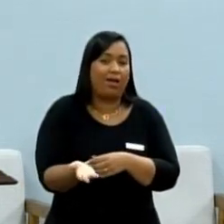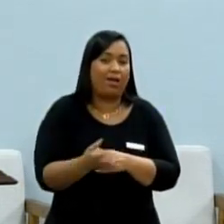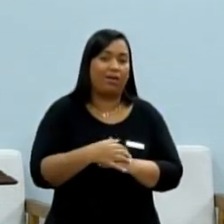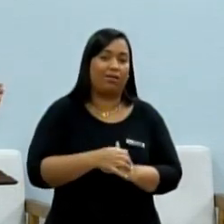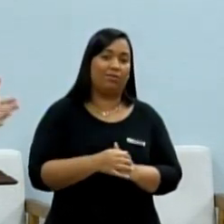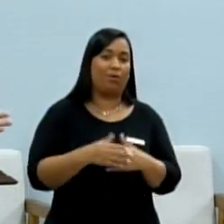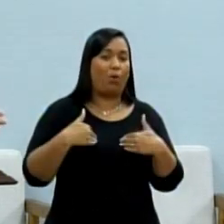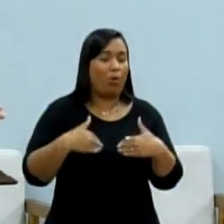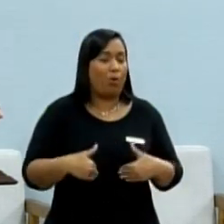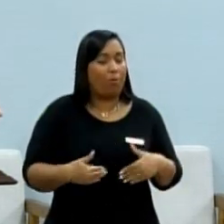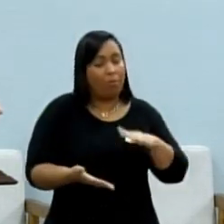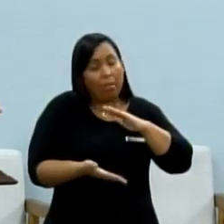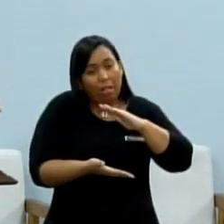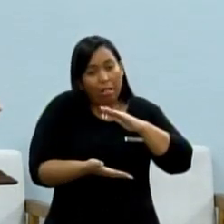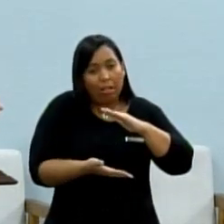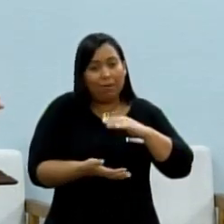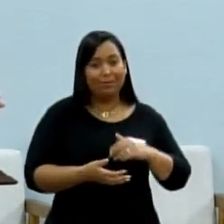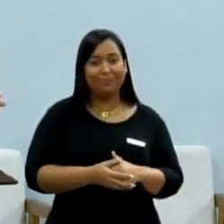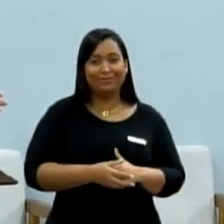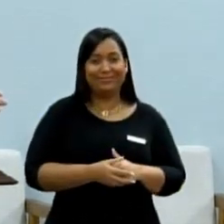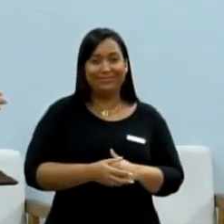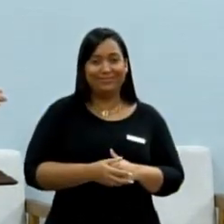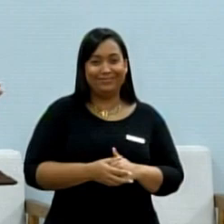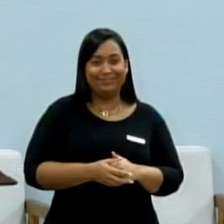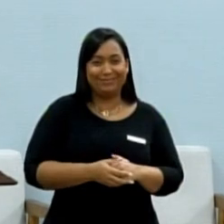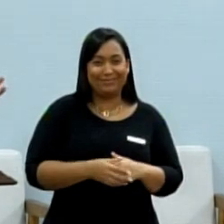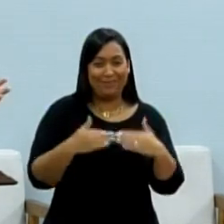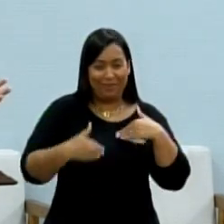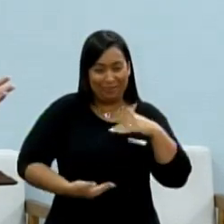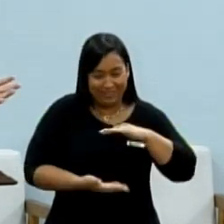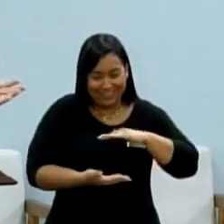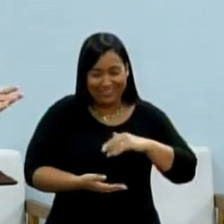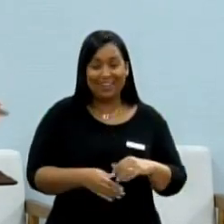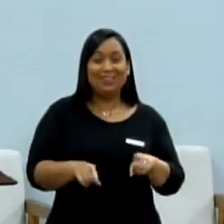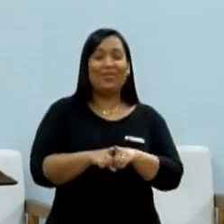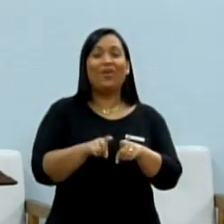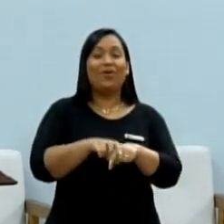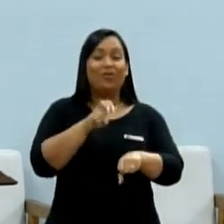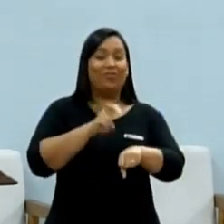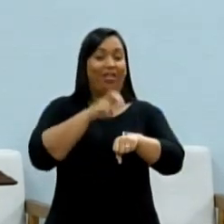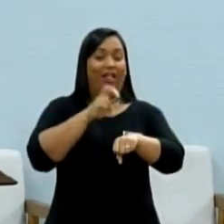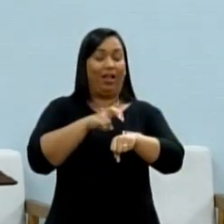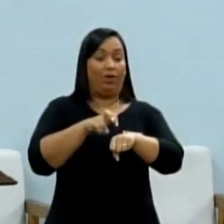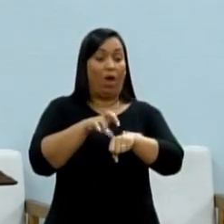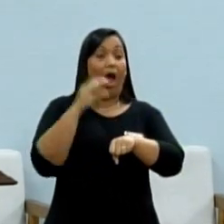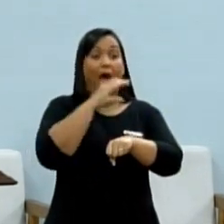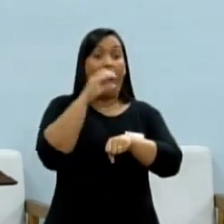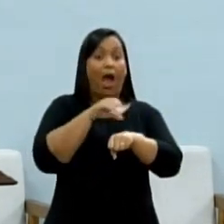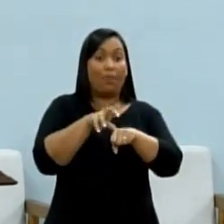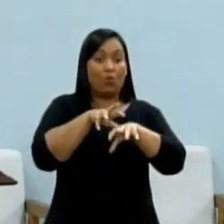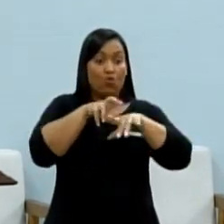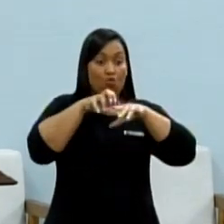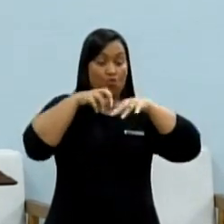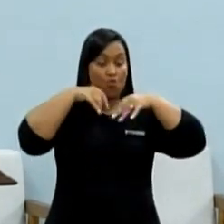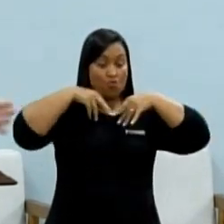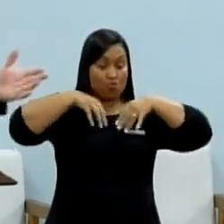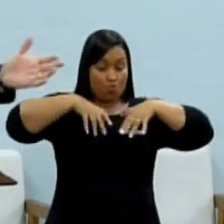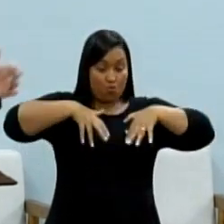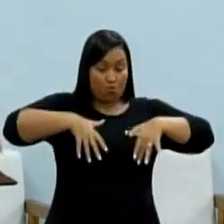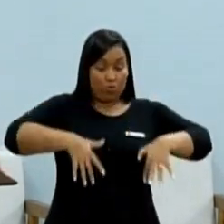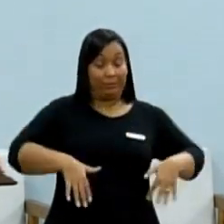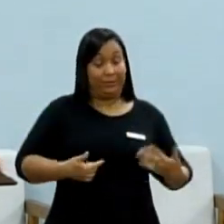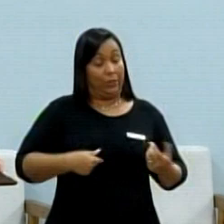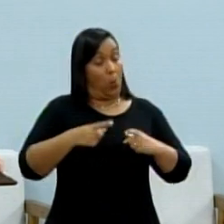corpo pequeno, o veneno do escorpião anda no corpo mais rápido, eu não sou médico, mas